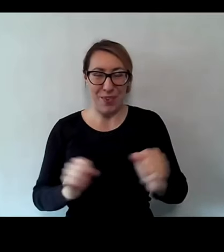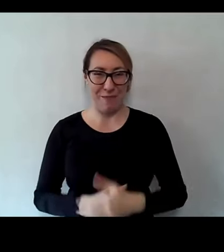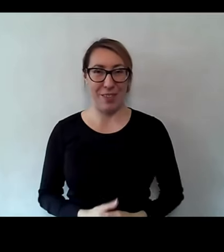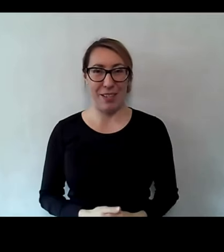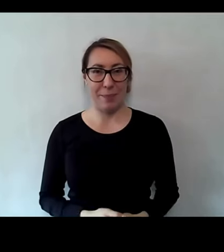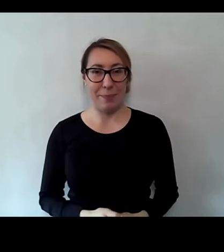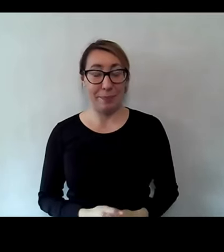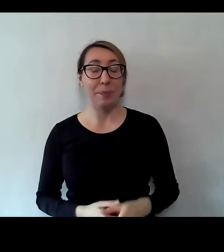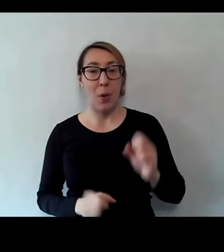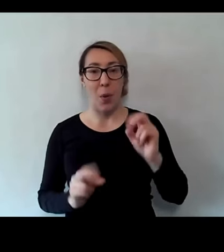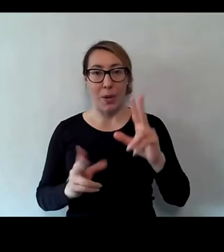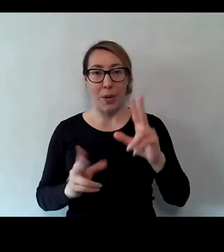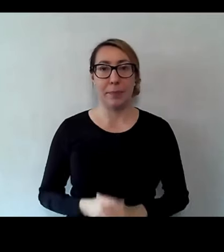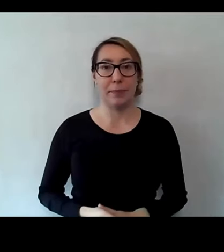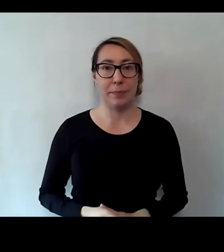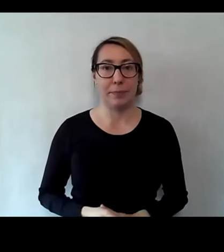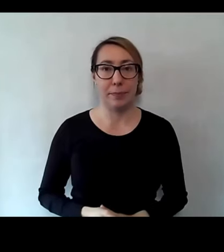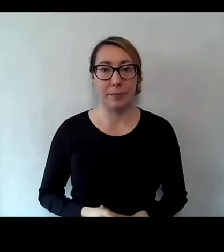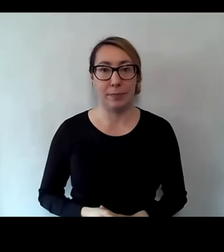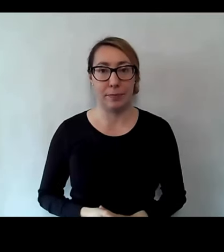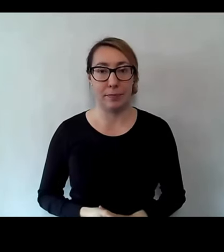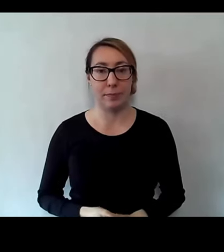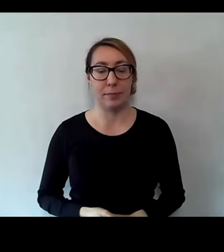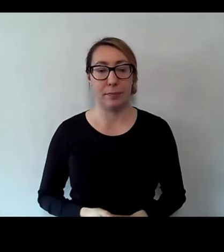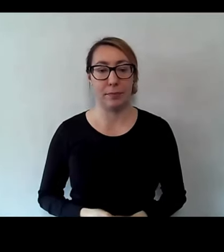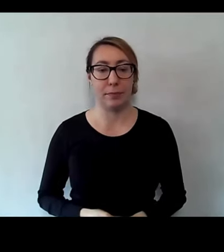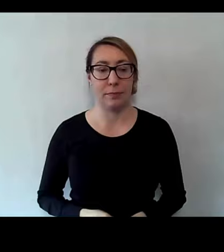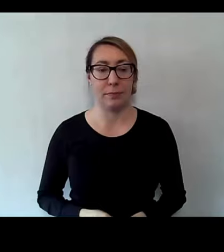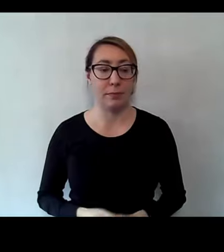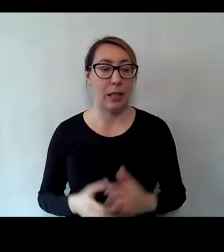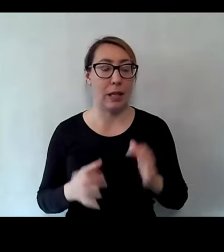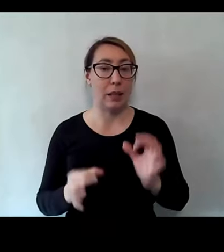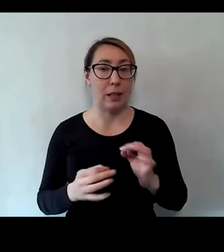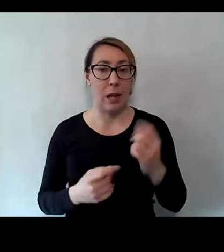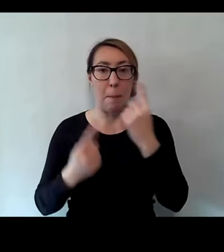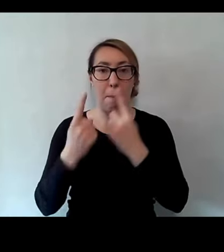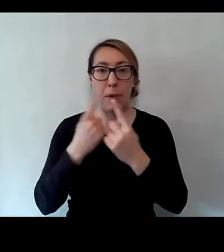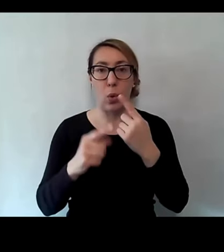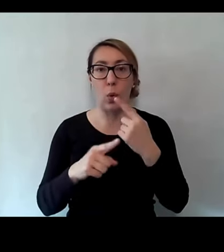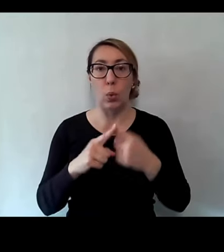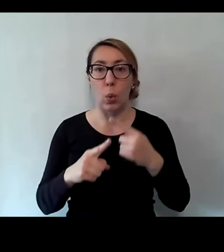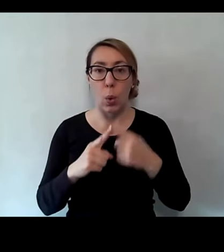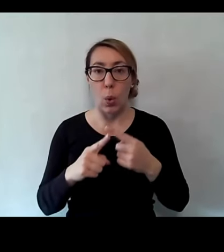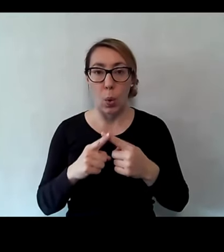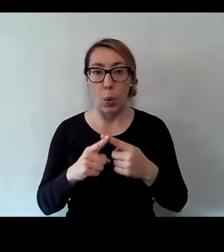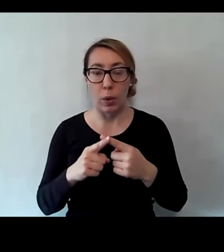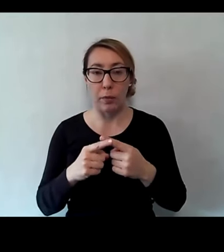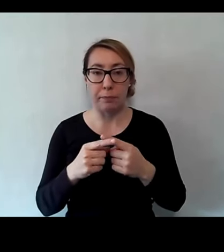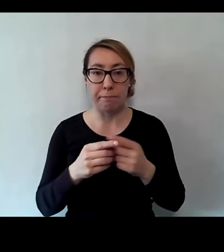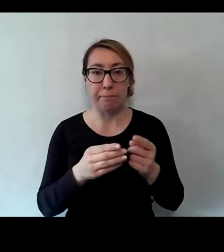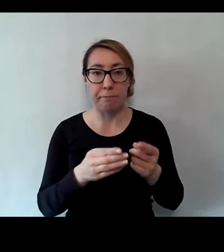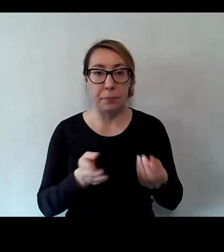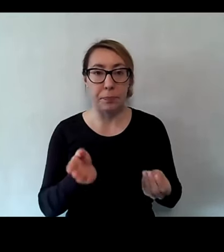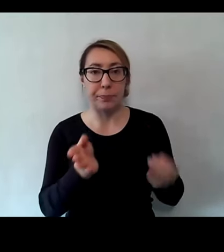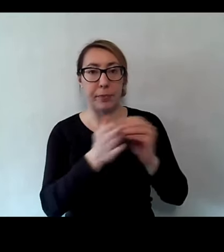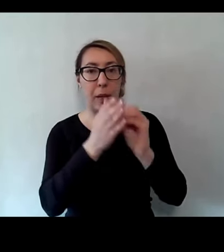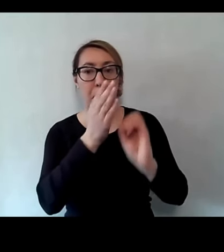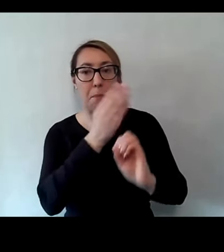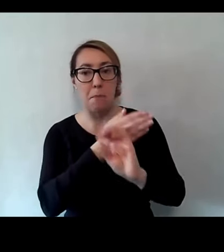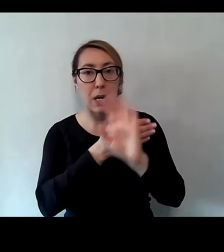Jasne. Właśnie. Myślę, że teraz możemy trochę poposiłkować się prezentacją, bo